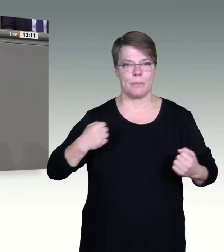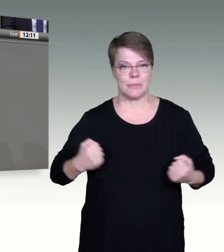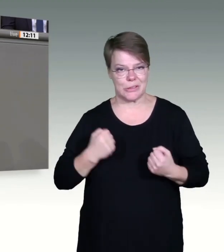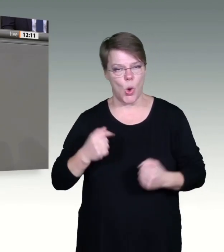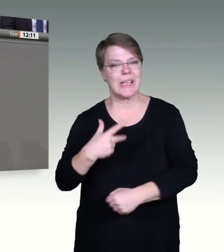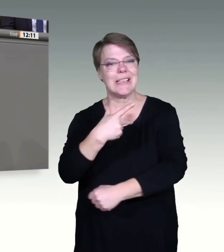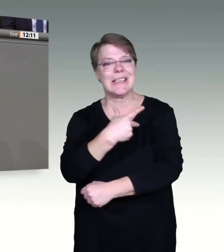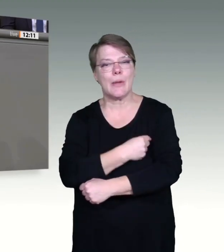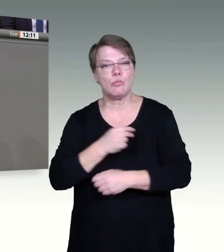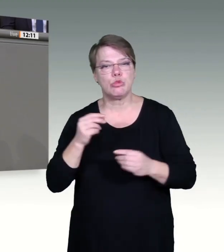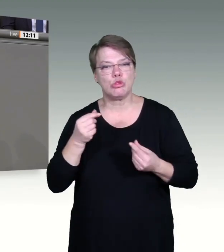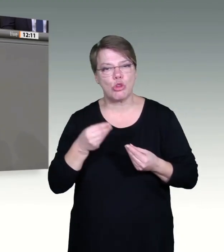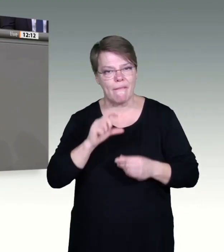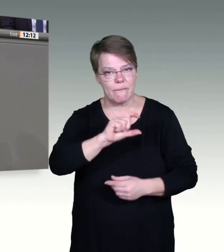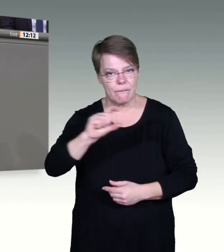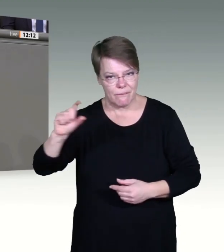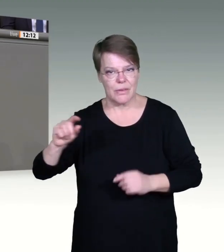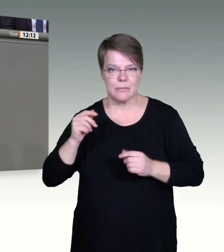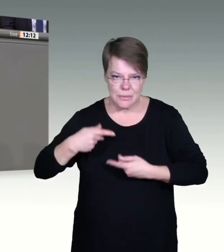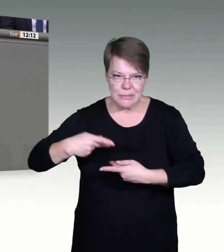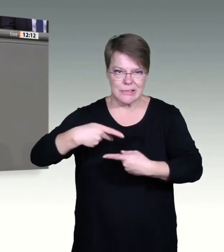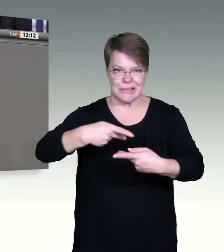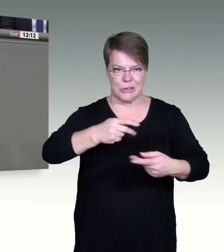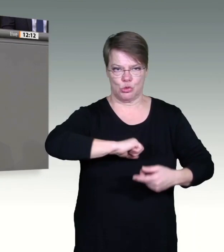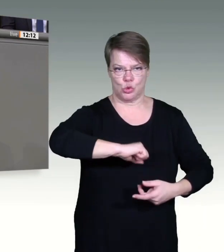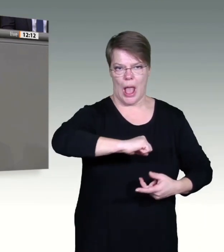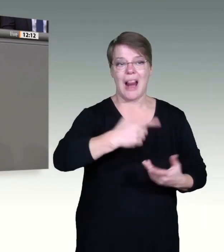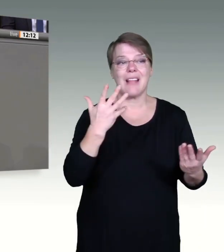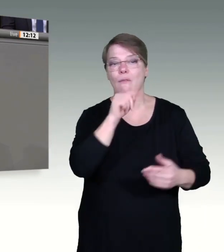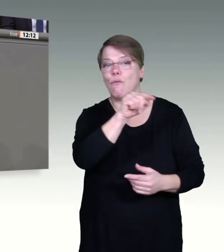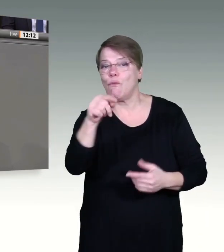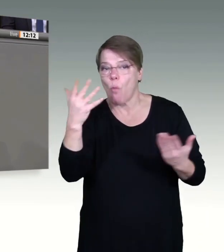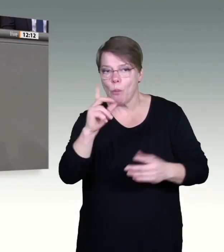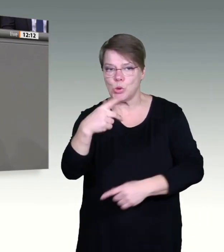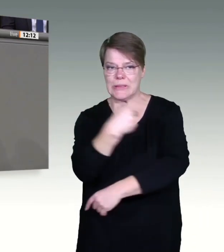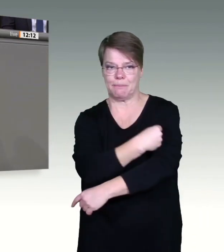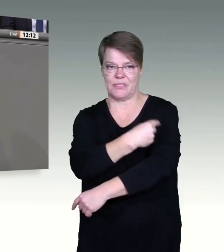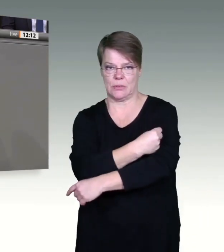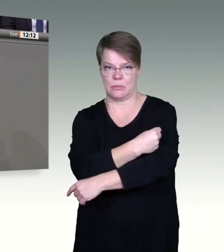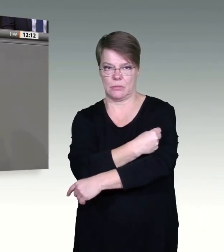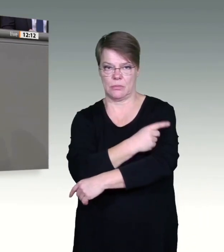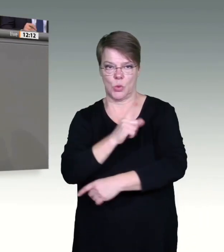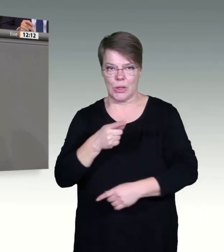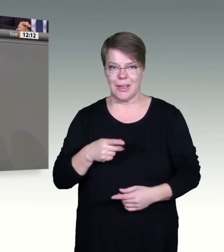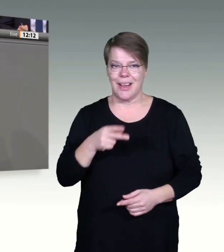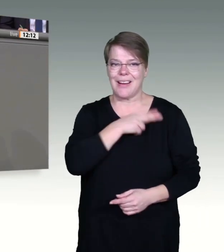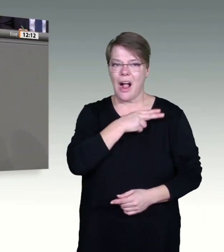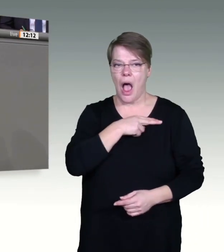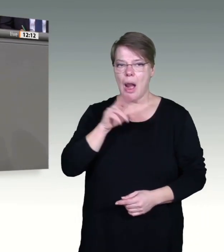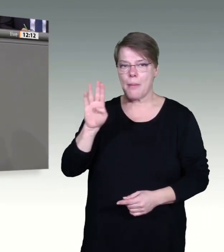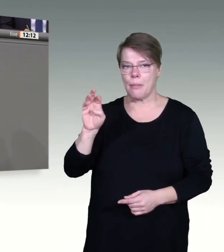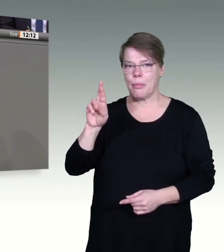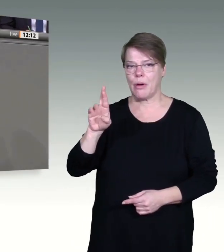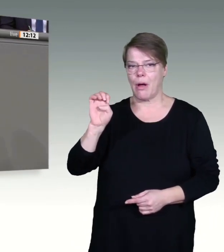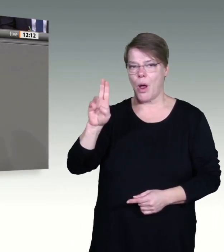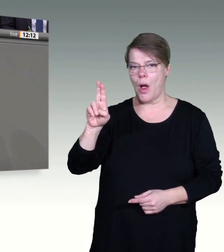Krisenstabes im Kanzleramt, der mit seiner Expertise die logistischen Hemmnisse überwinden wird. Und, meine